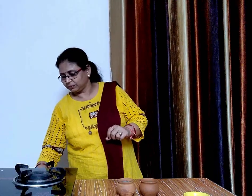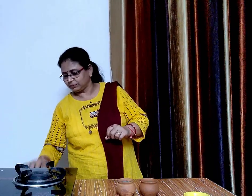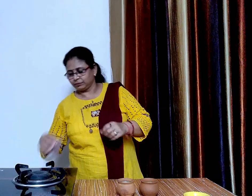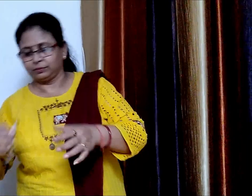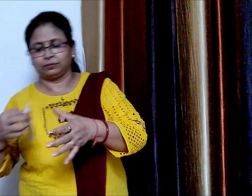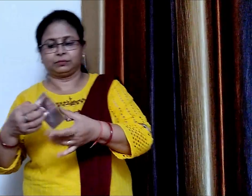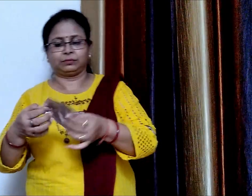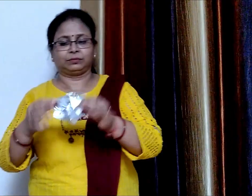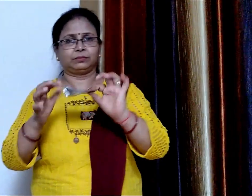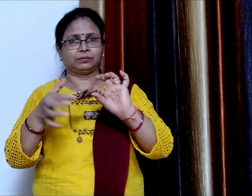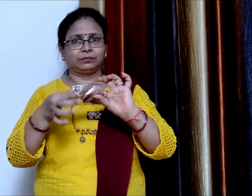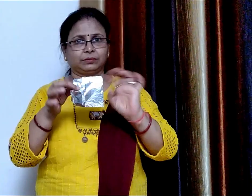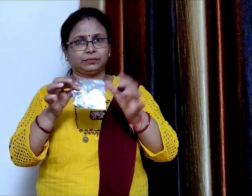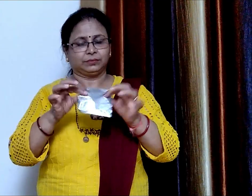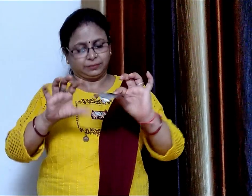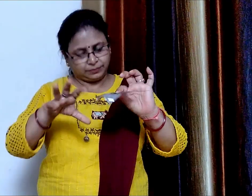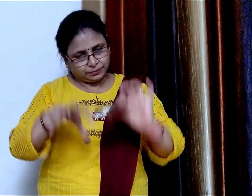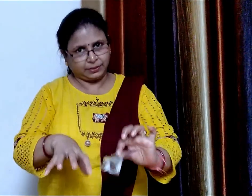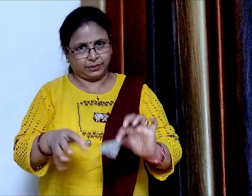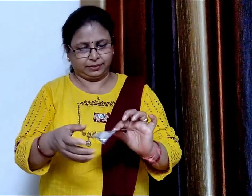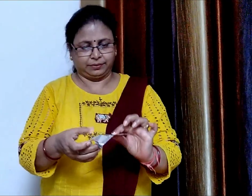और सिल्वर फैल से इसके उपर से कवर कर देंगे